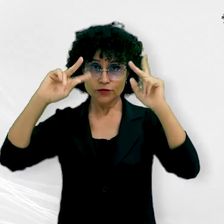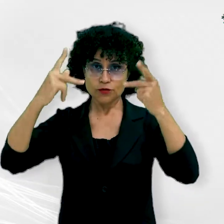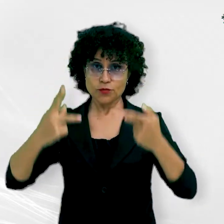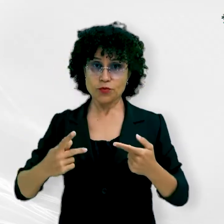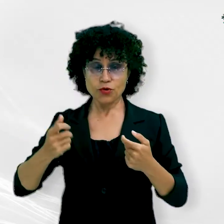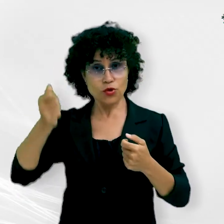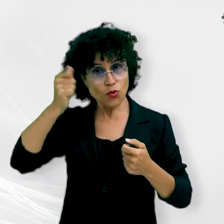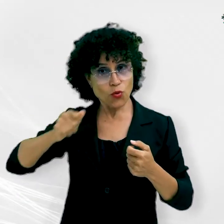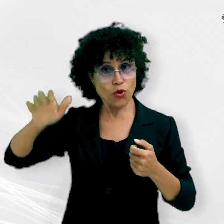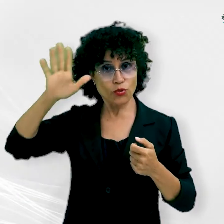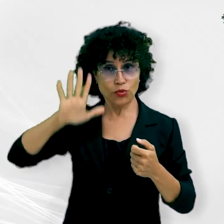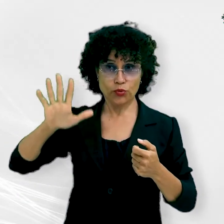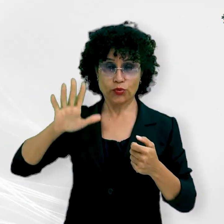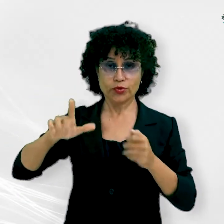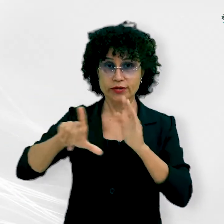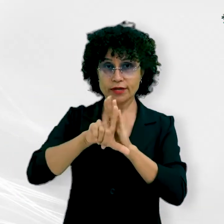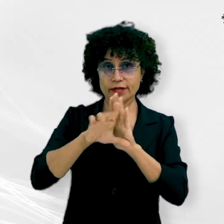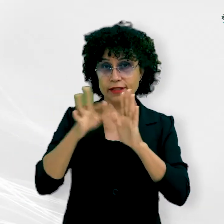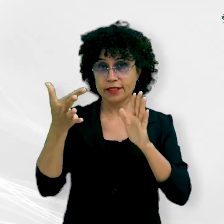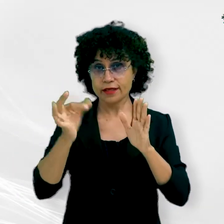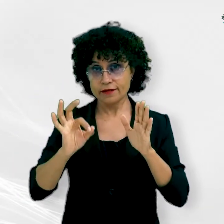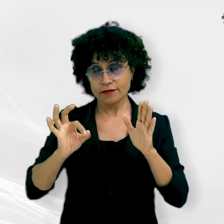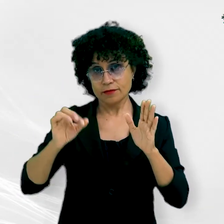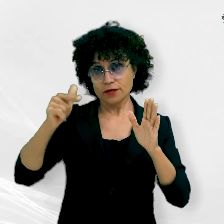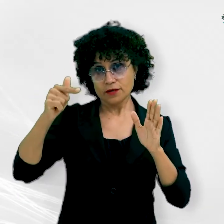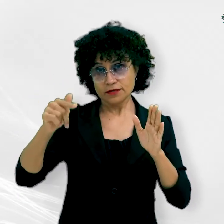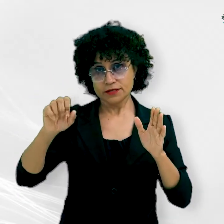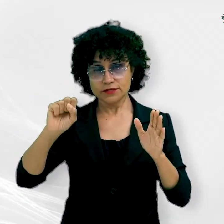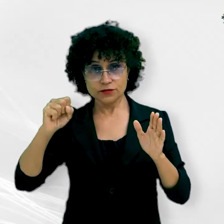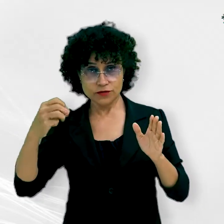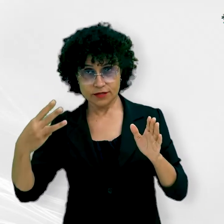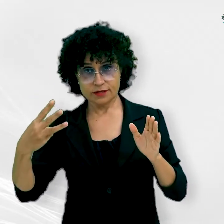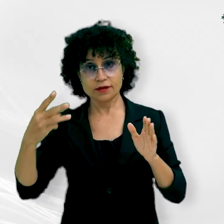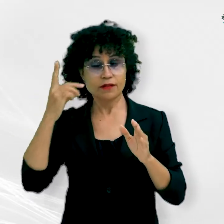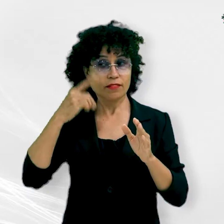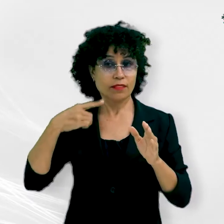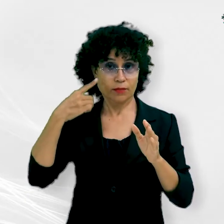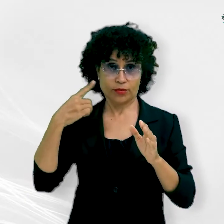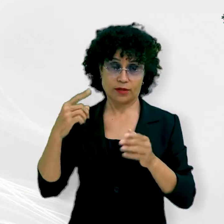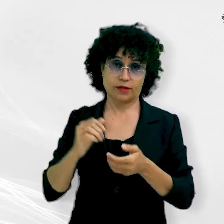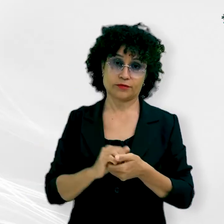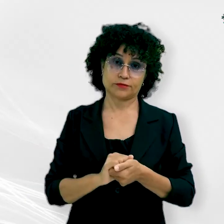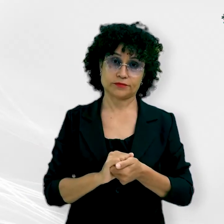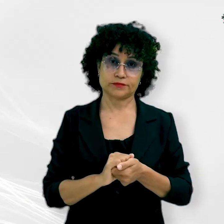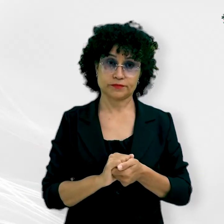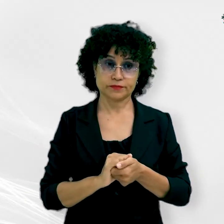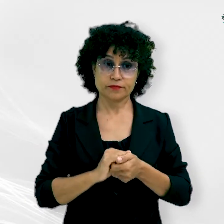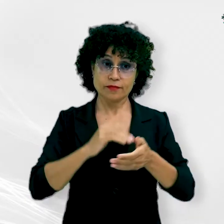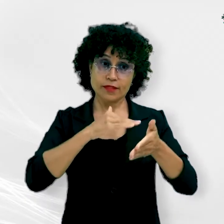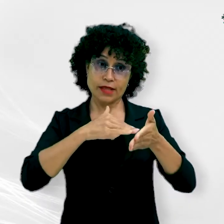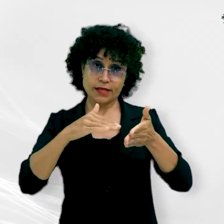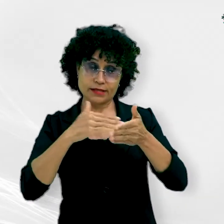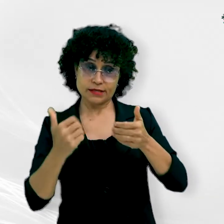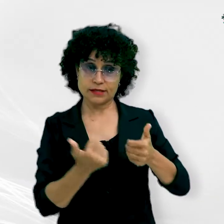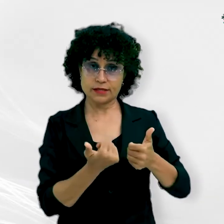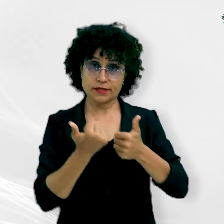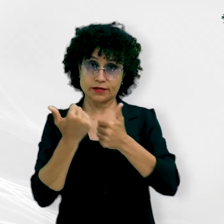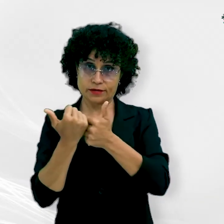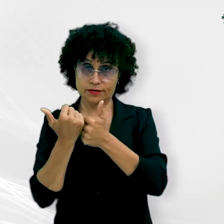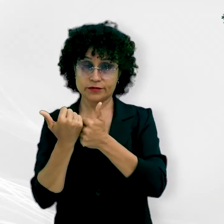Humanos e autor da Lei 10.783, deputado Sebastião Rezende. A secretária adjunta